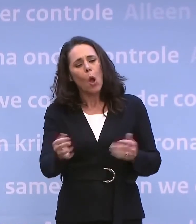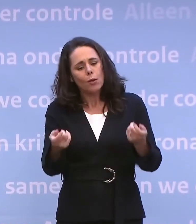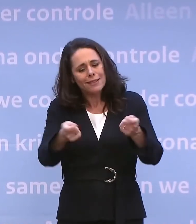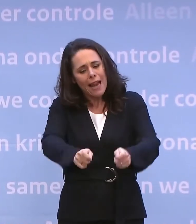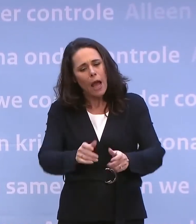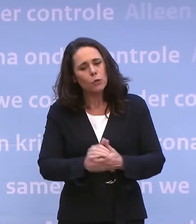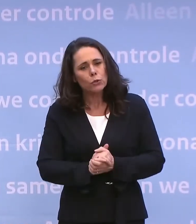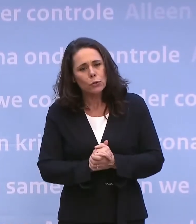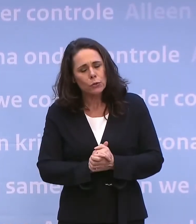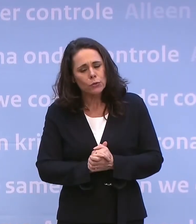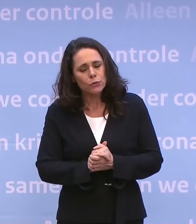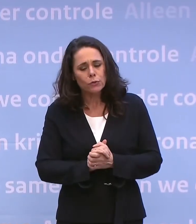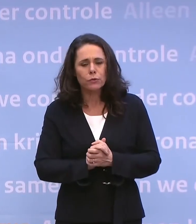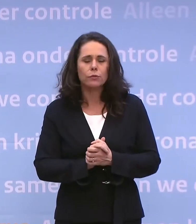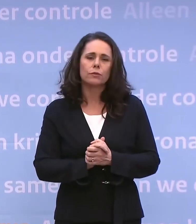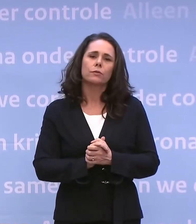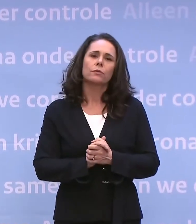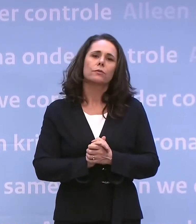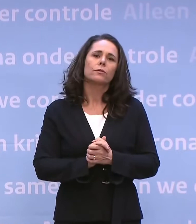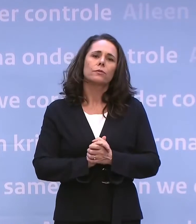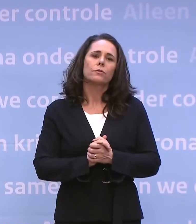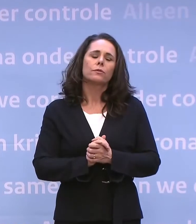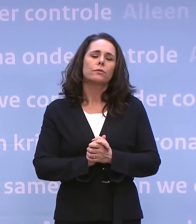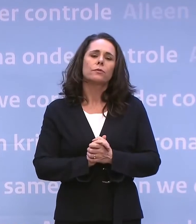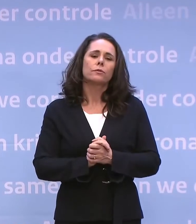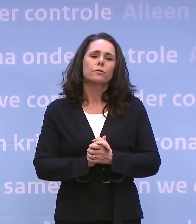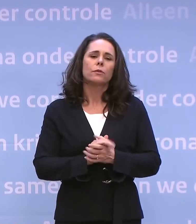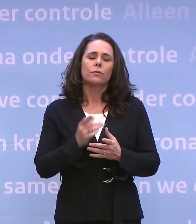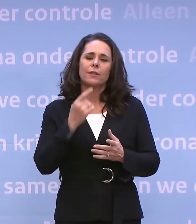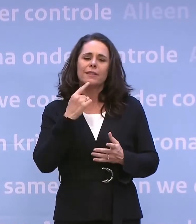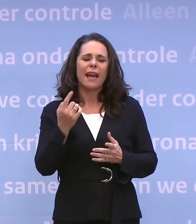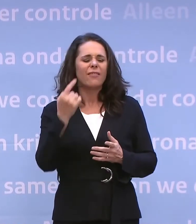van trap en van hiphop houdt. Met name dit nummer.